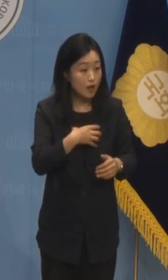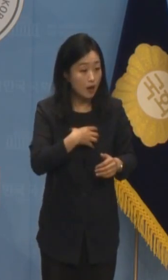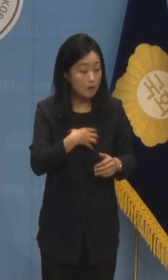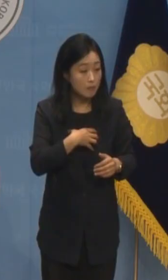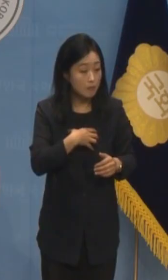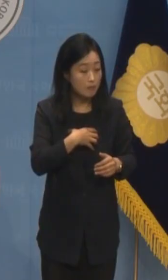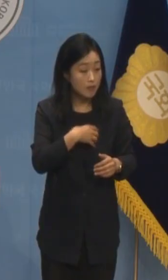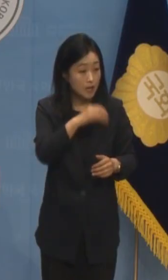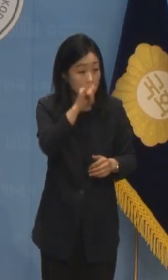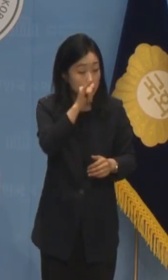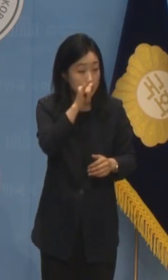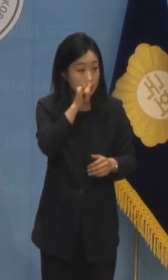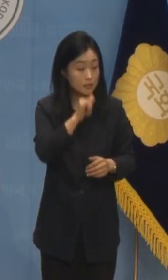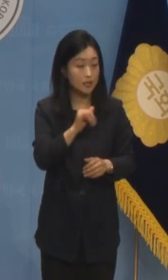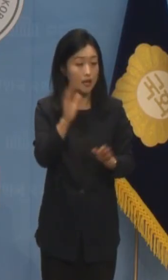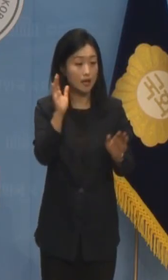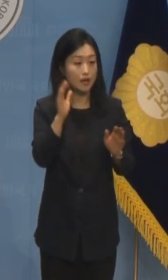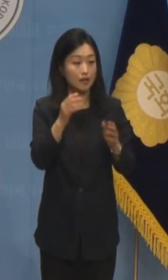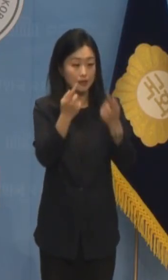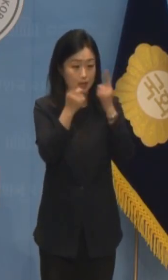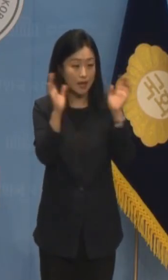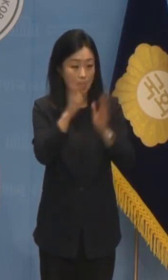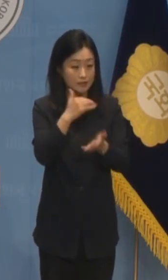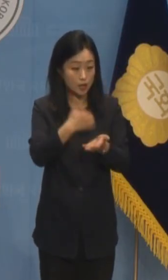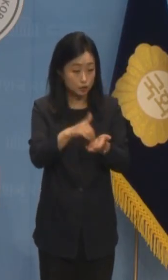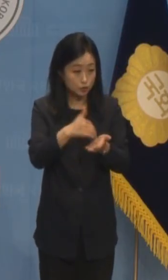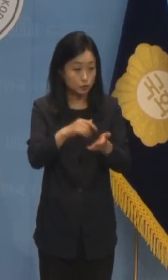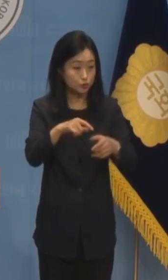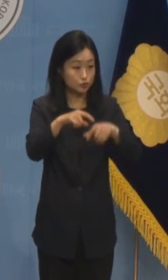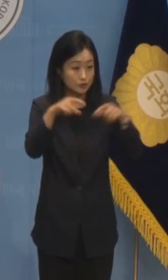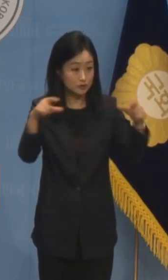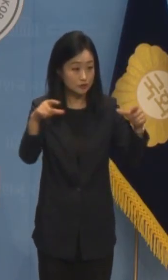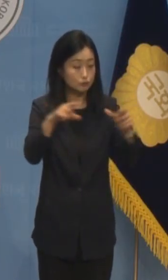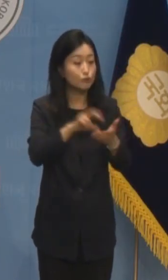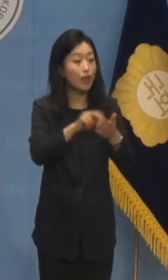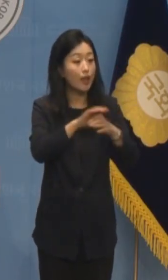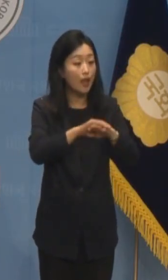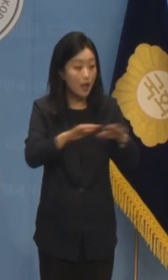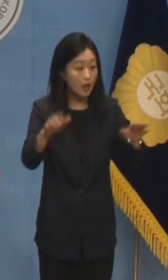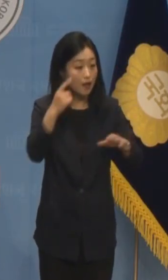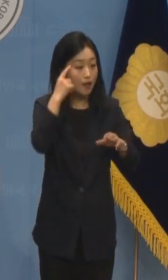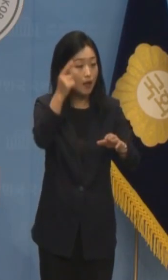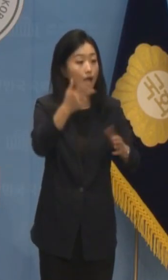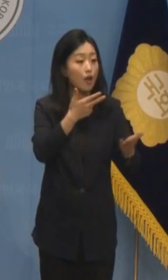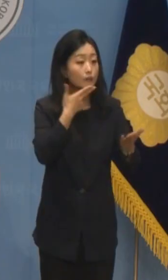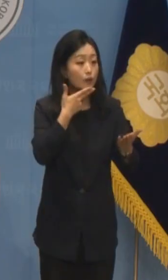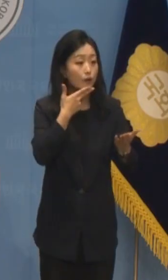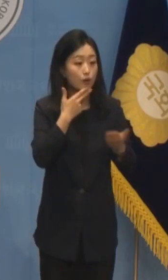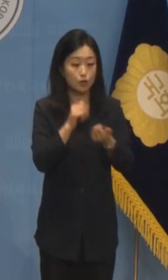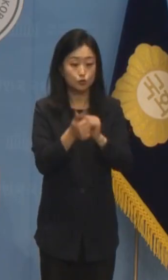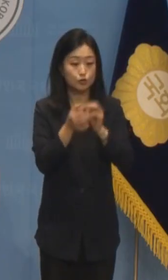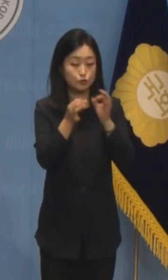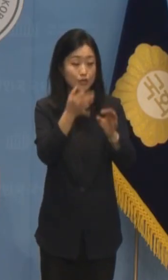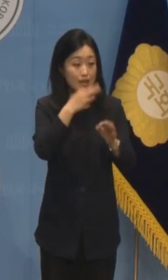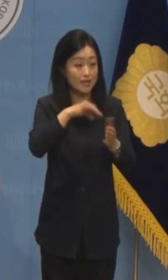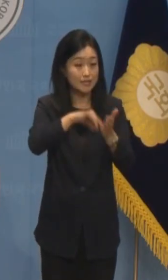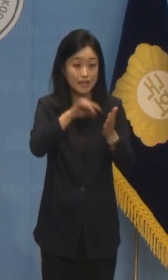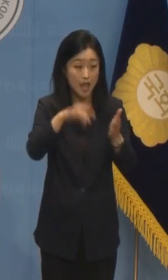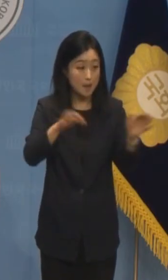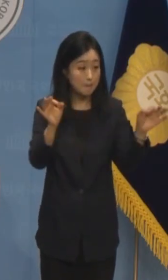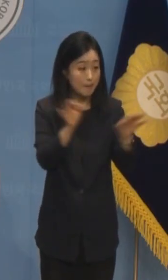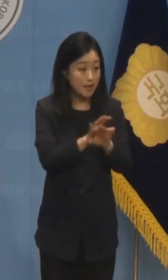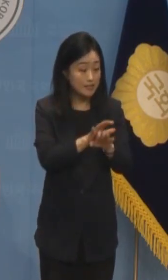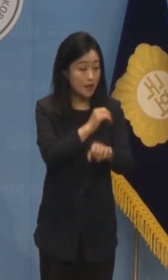하는 의대 증언에 대한 이렇다 할 대안을 내놓지 못하고 있으며 금투스의 폐지는 아직